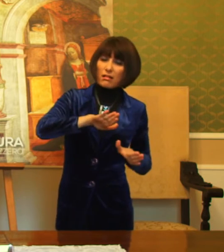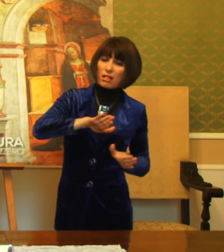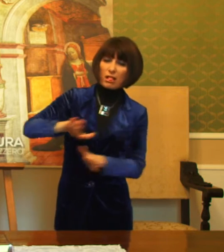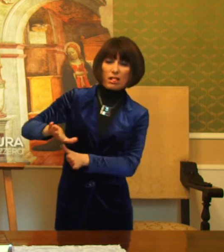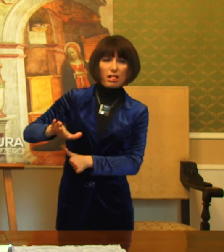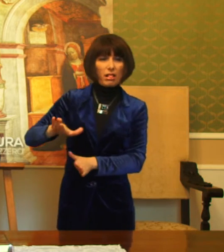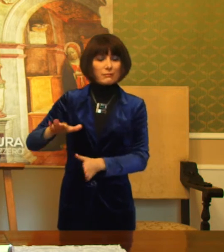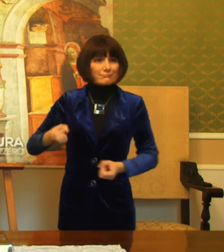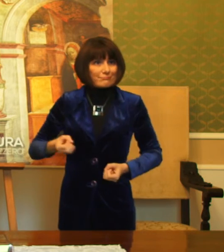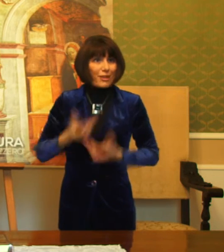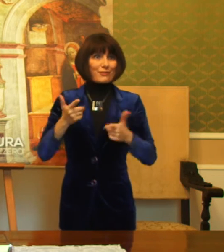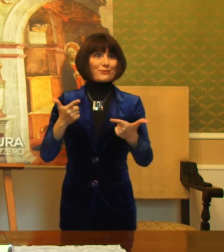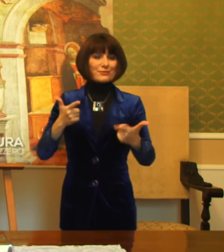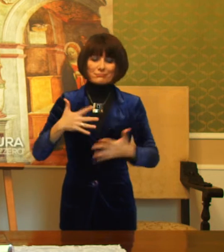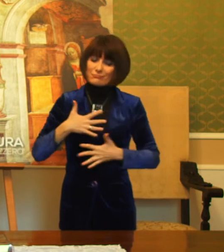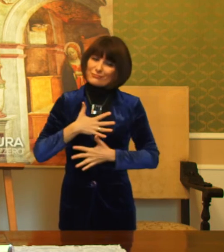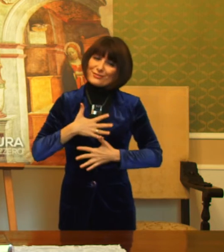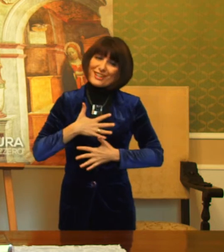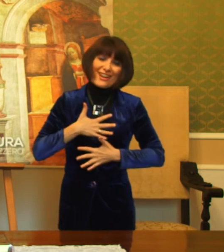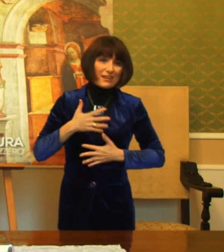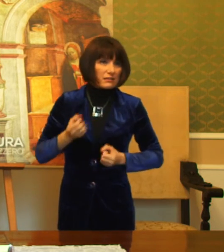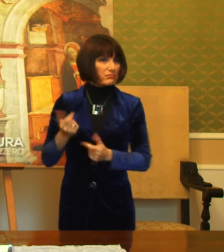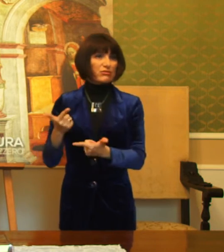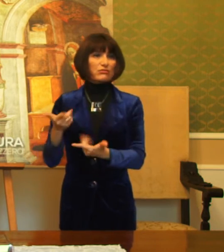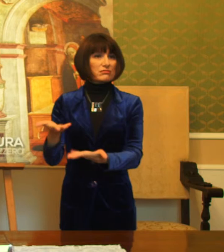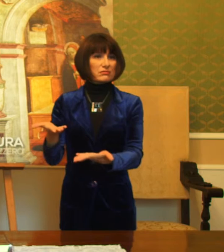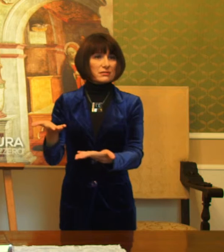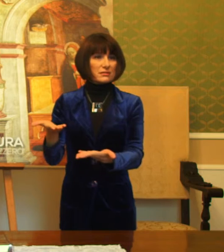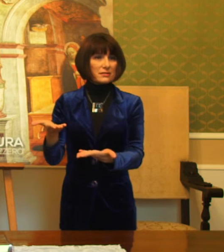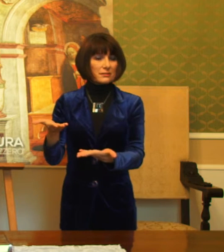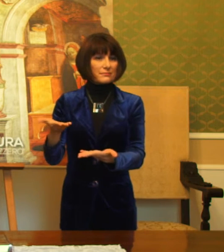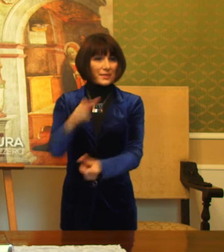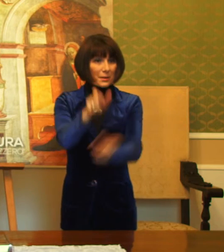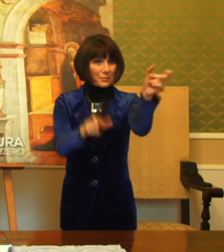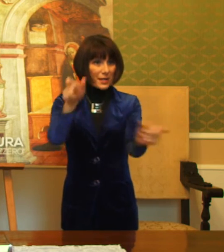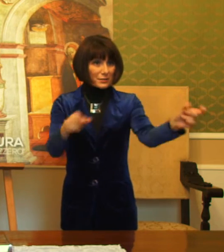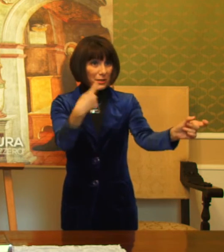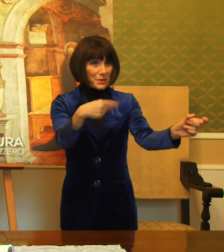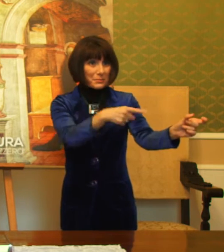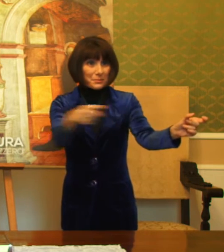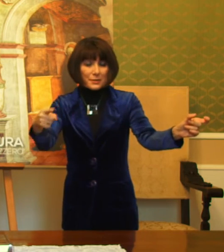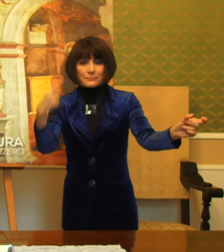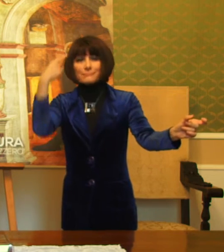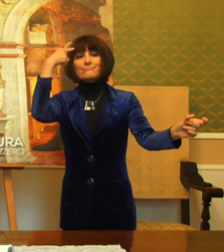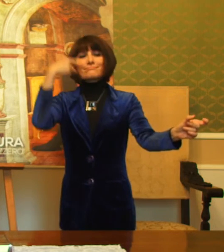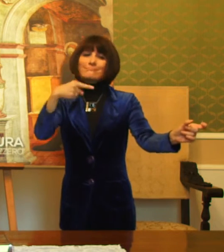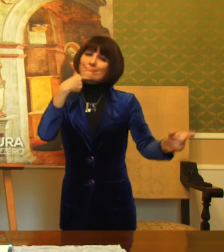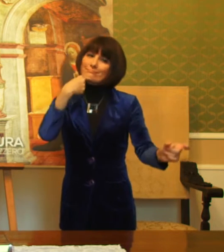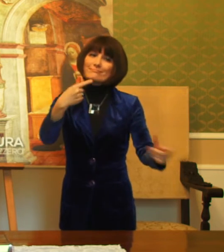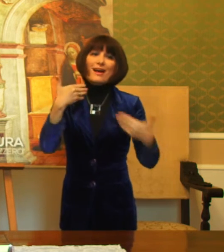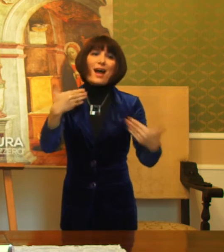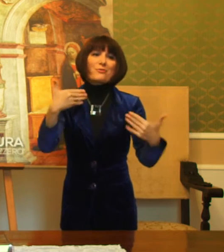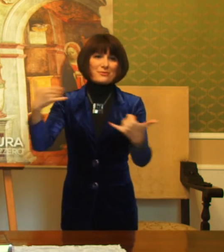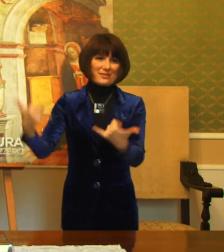'entusiasmo, senza quella gioia. Proprio pensando a tutte queste persone desidero rivolgere un augurio